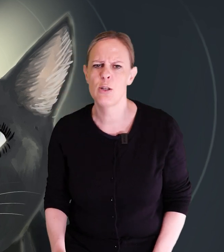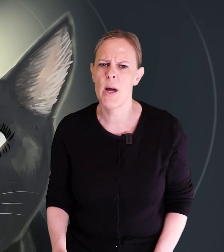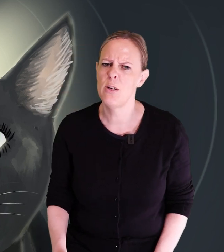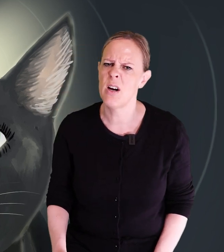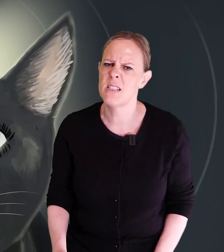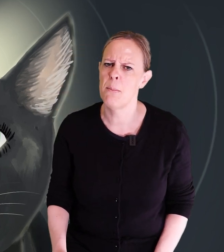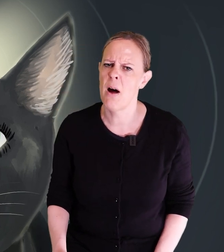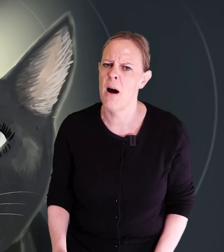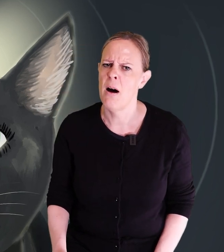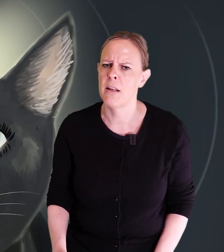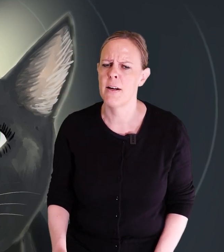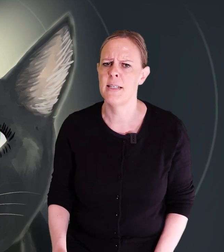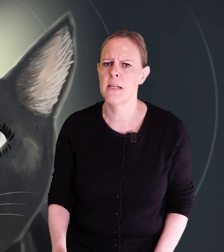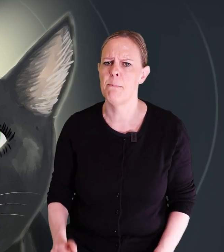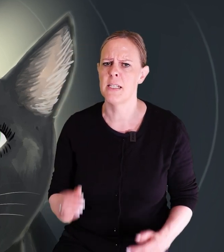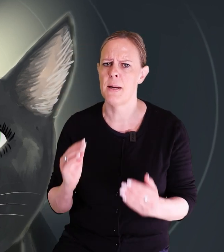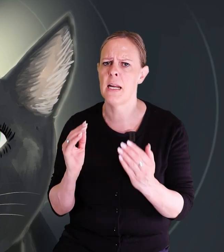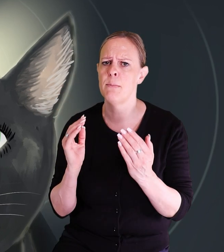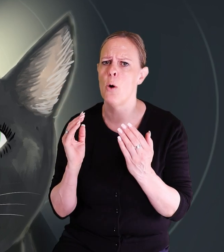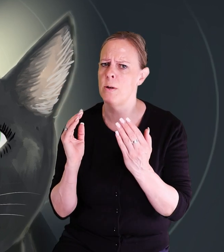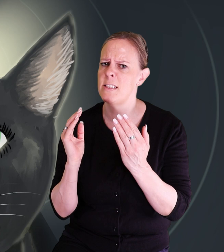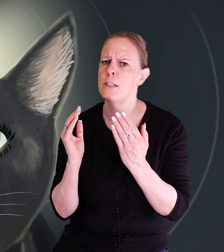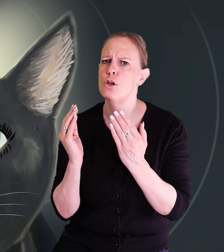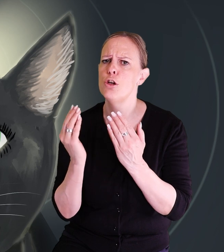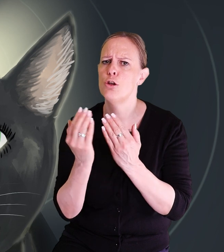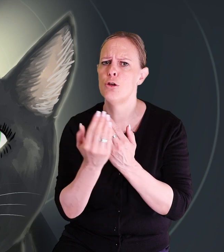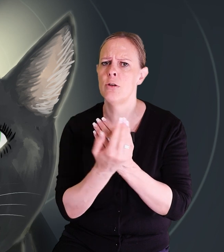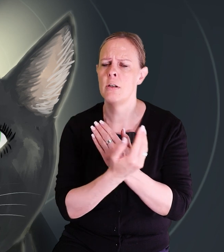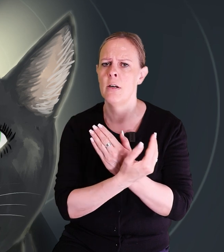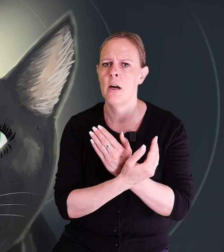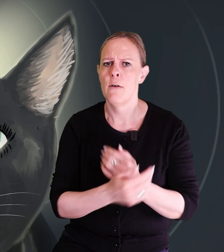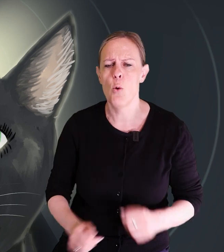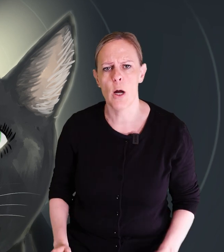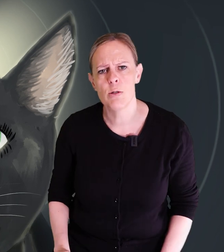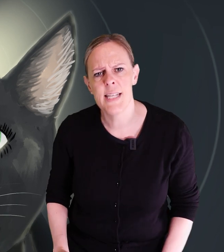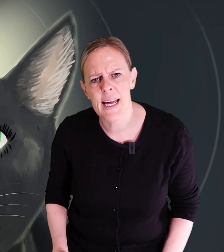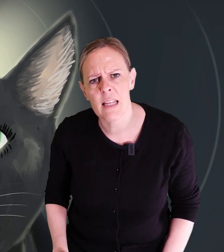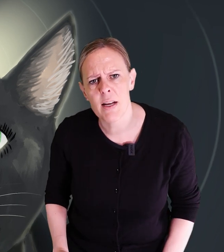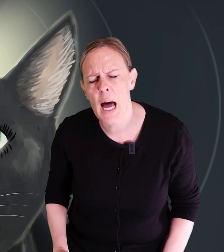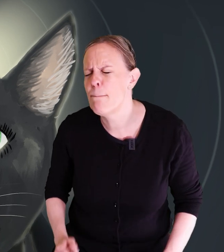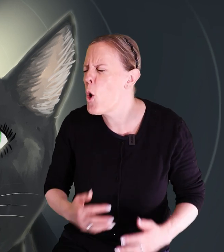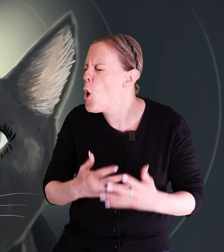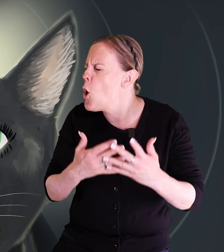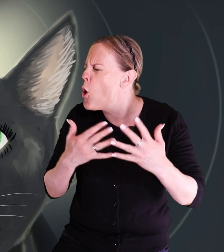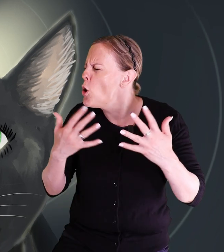känns nog ändå ganska bra att vara tillsammans med lilla Miao. Det känns tryggt. För hon har nog säkert varit här många